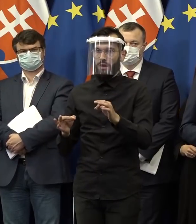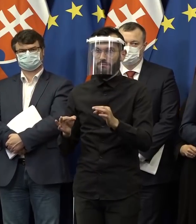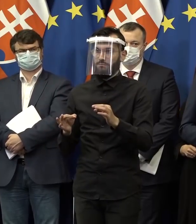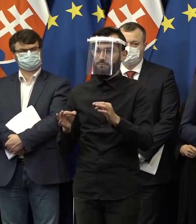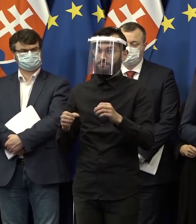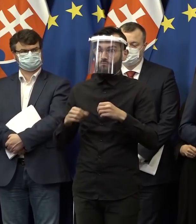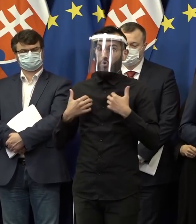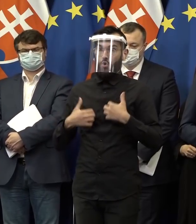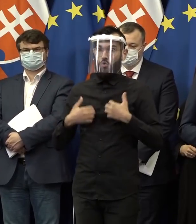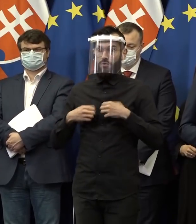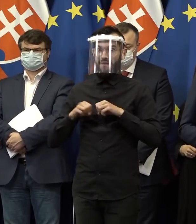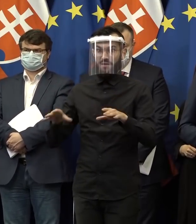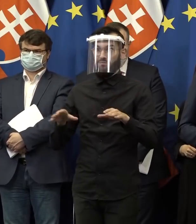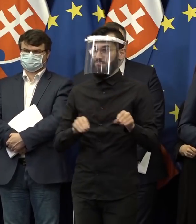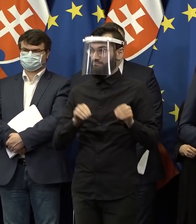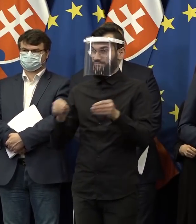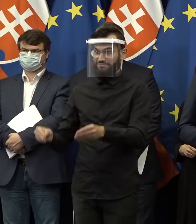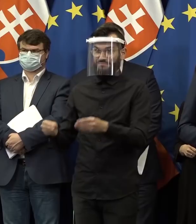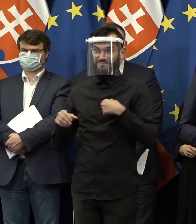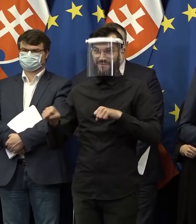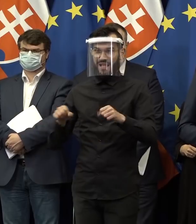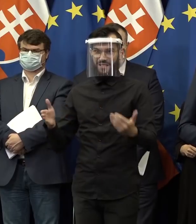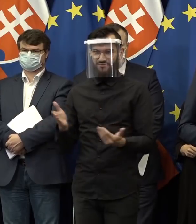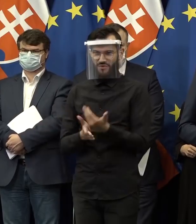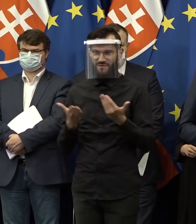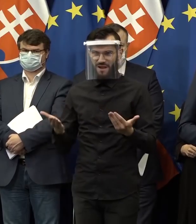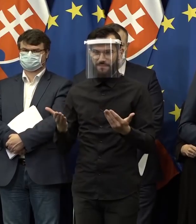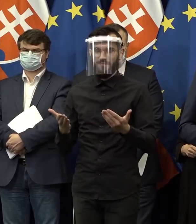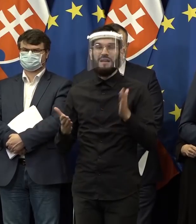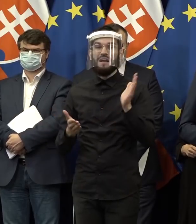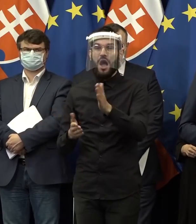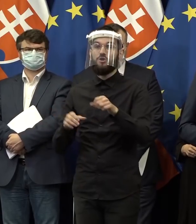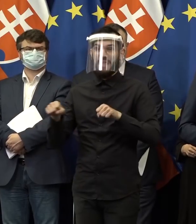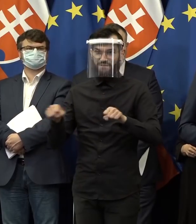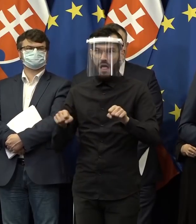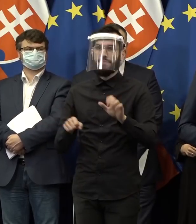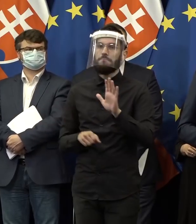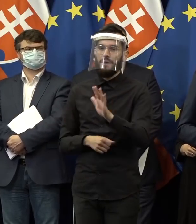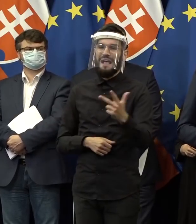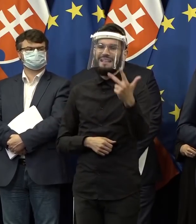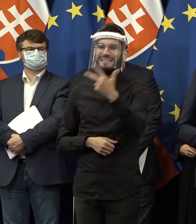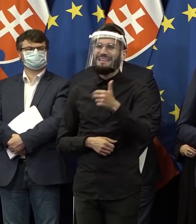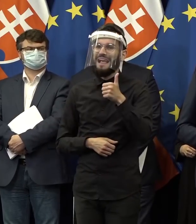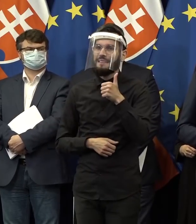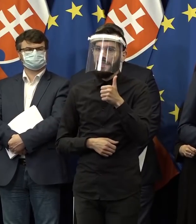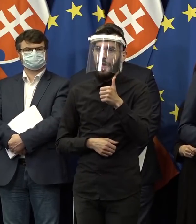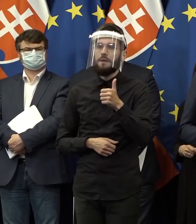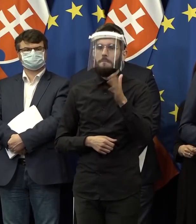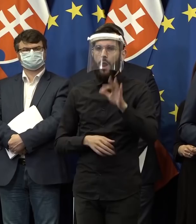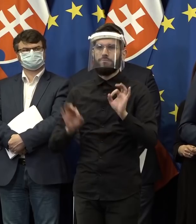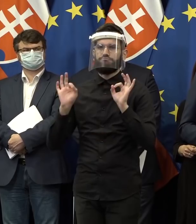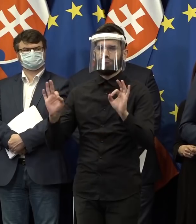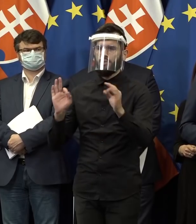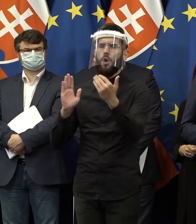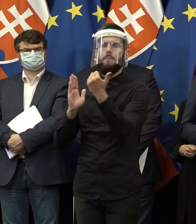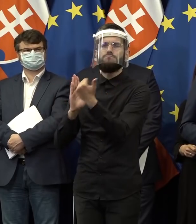ťažkej pandémii. Každá vláda na úvod má 30 dní na to, aby pripravila kvalitné programové vyhlásenie